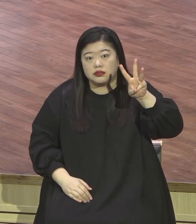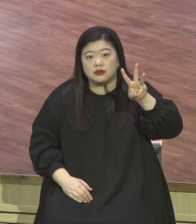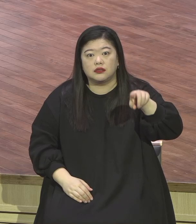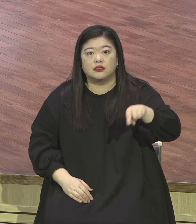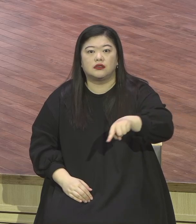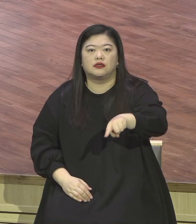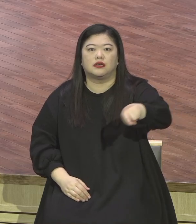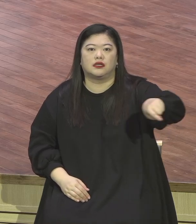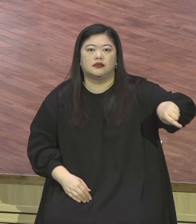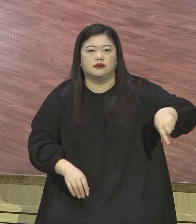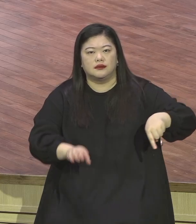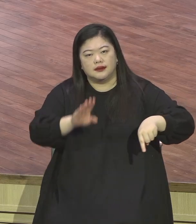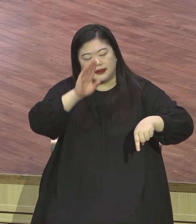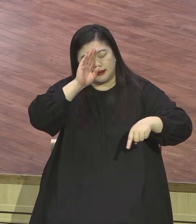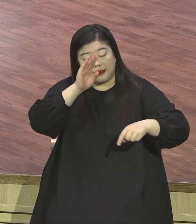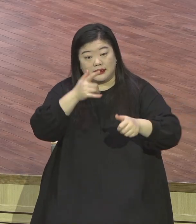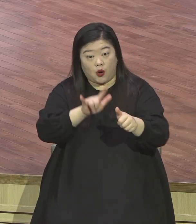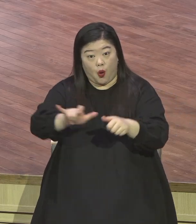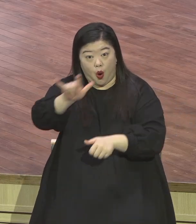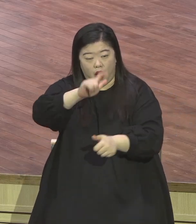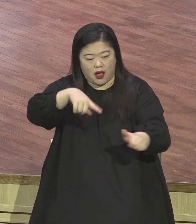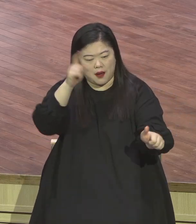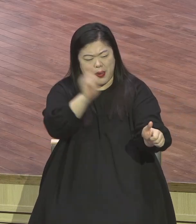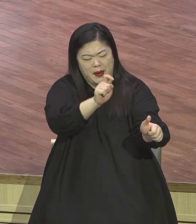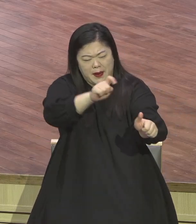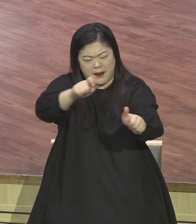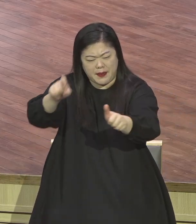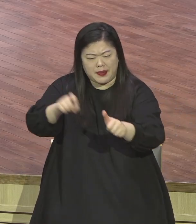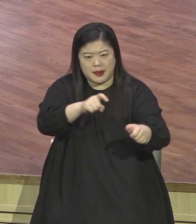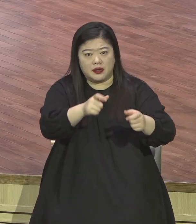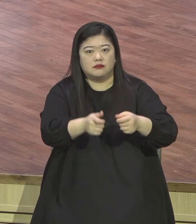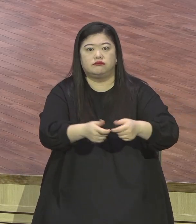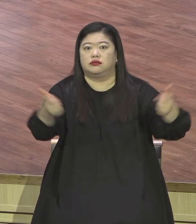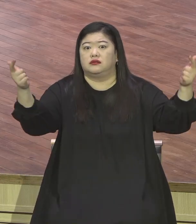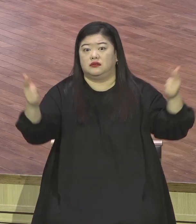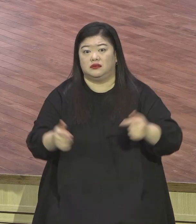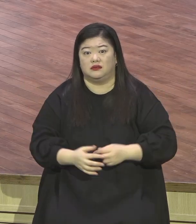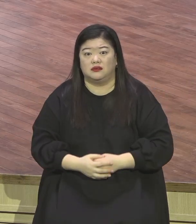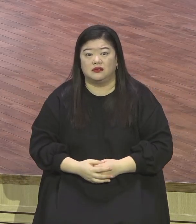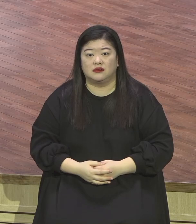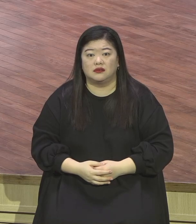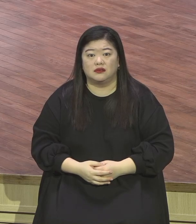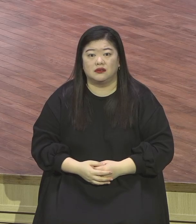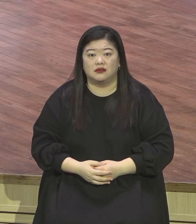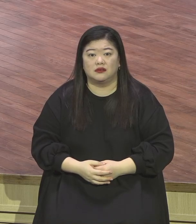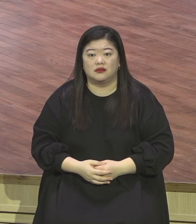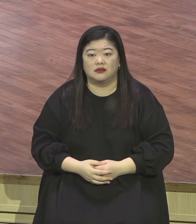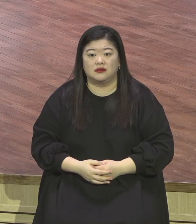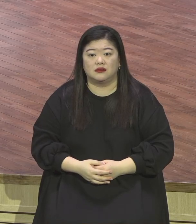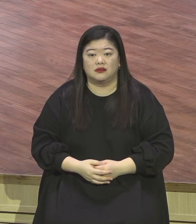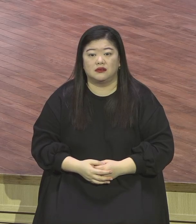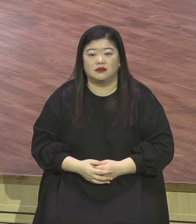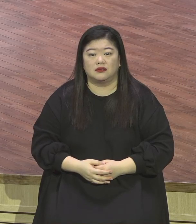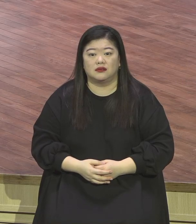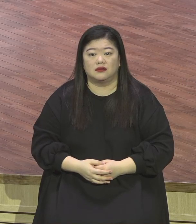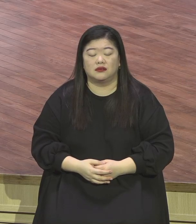발생하기 시작했습니다 결국 이 봉사자는 슈퍼 전파자가 되었어요